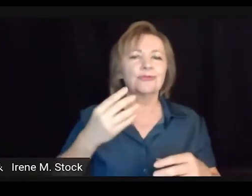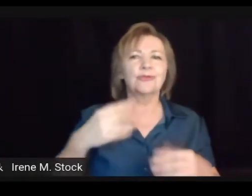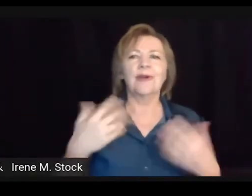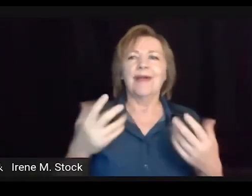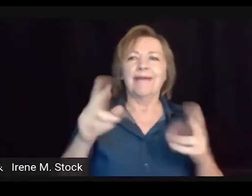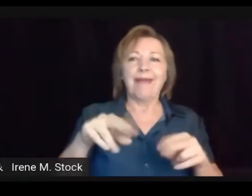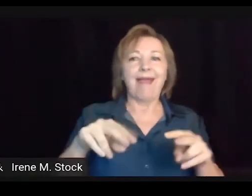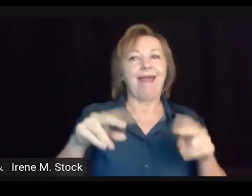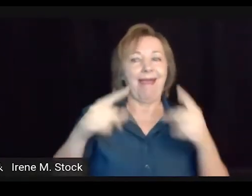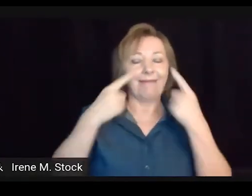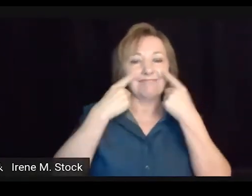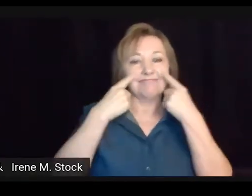visuais ali.